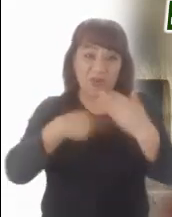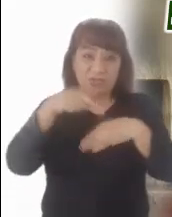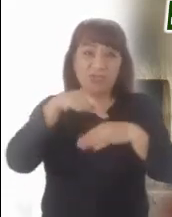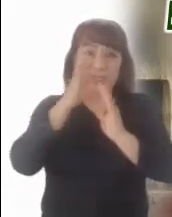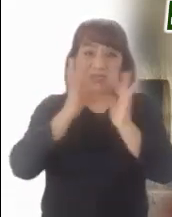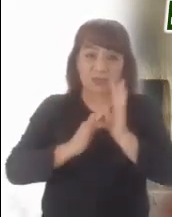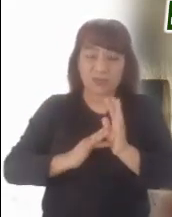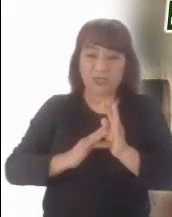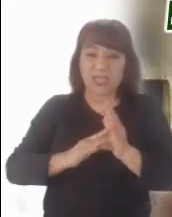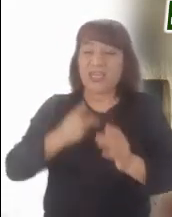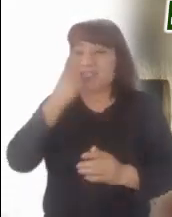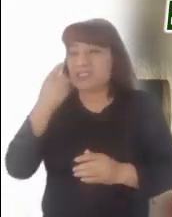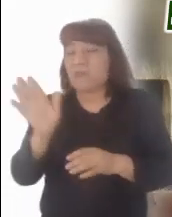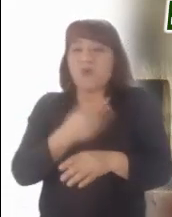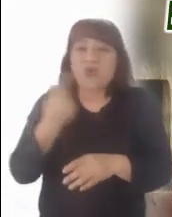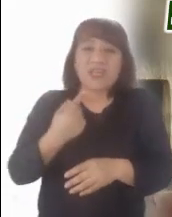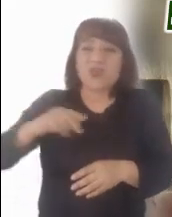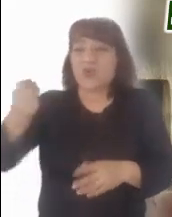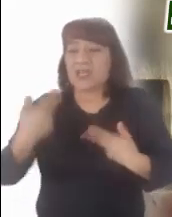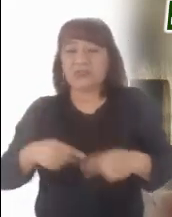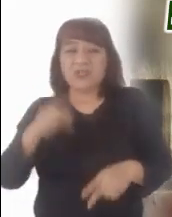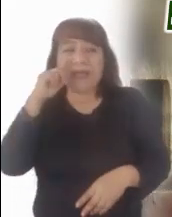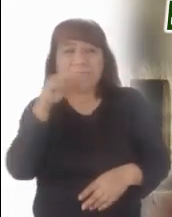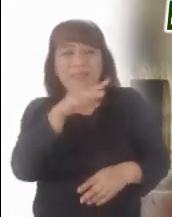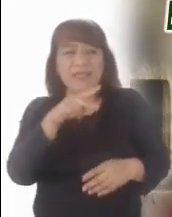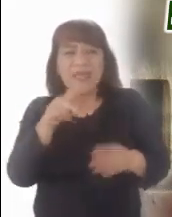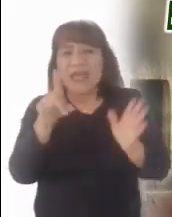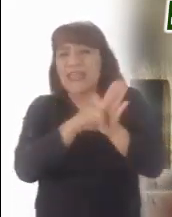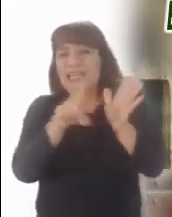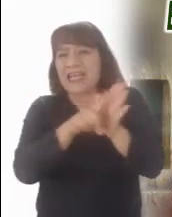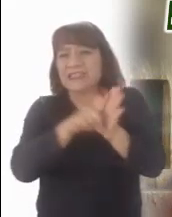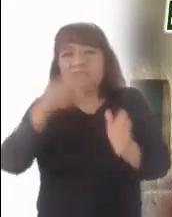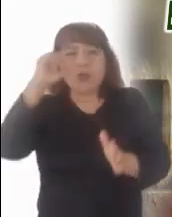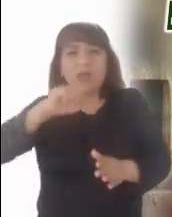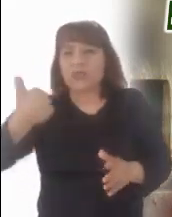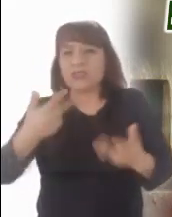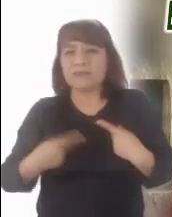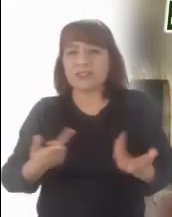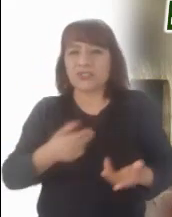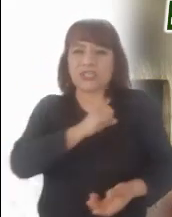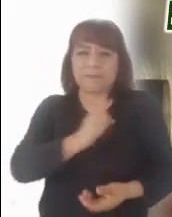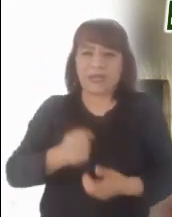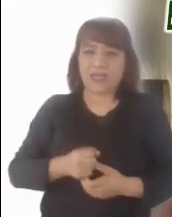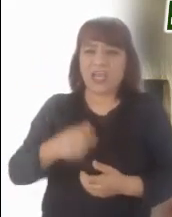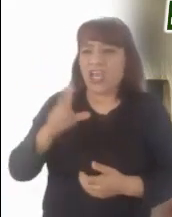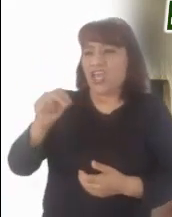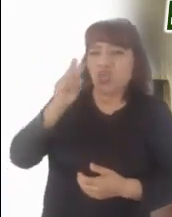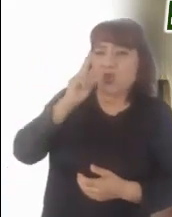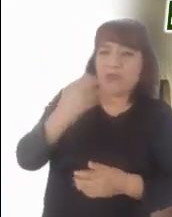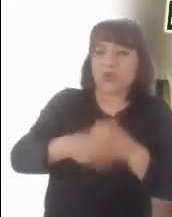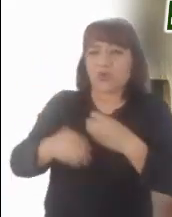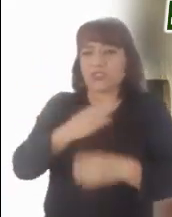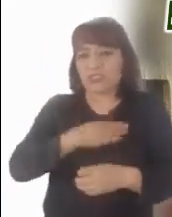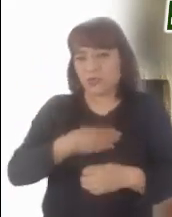recordarse siempre lo negativo y no lo positivo de una persona? Si, como algunos piensan, fue una gran